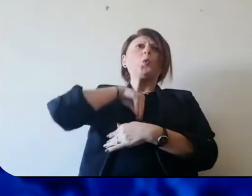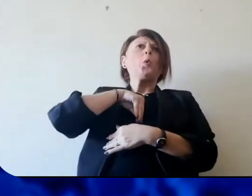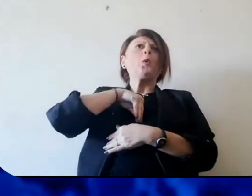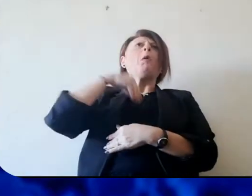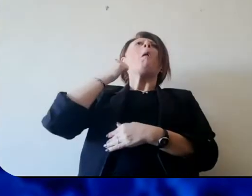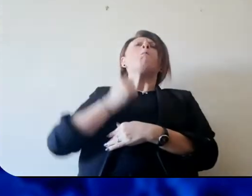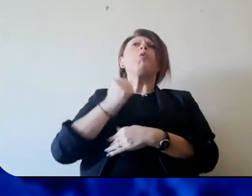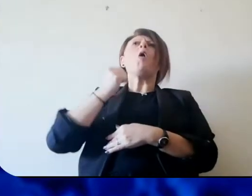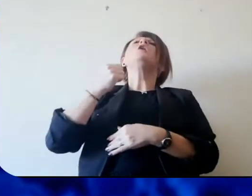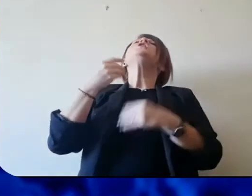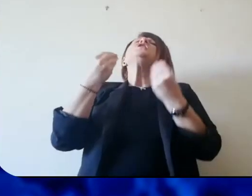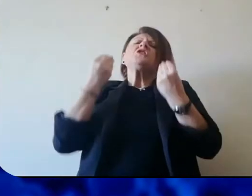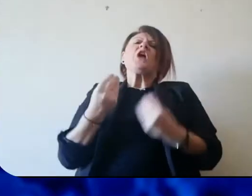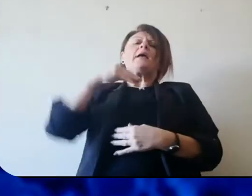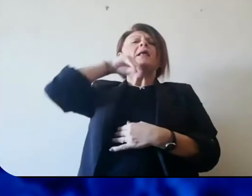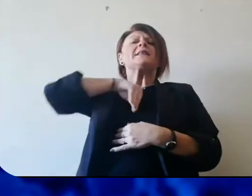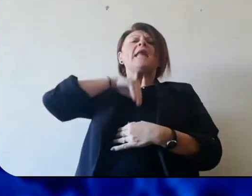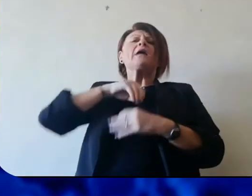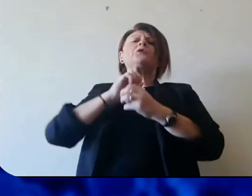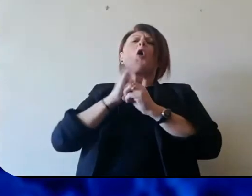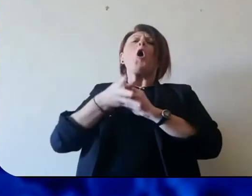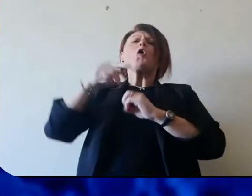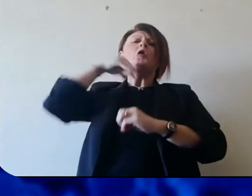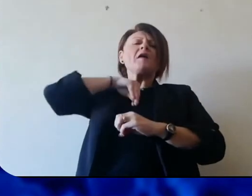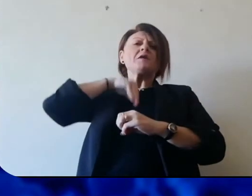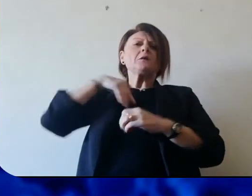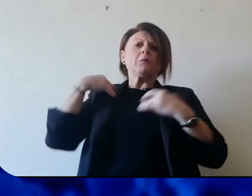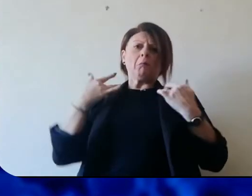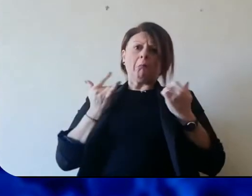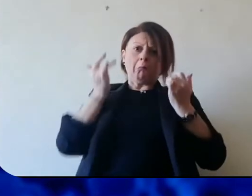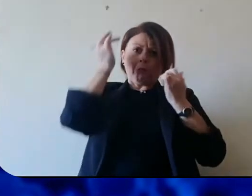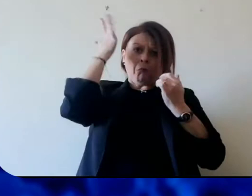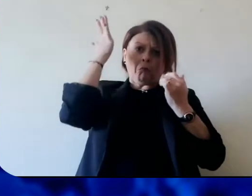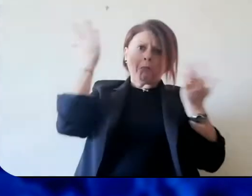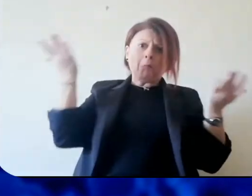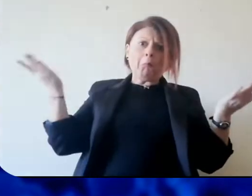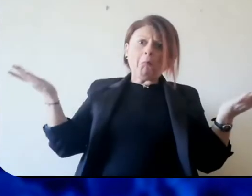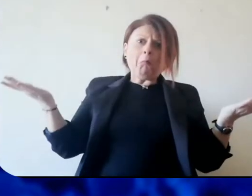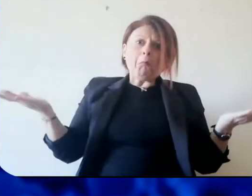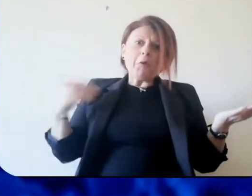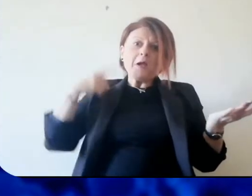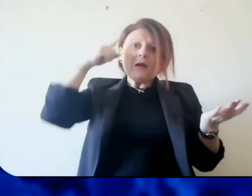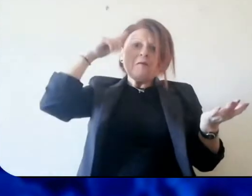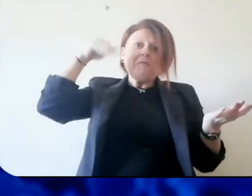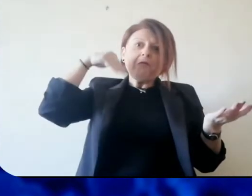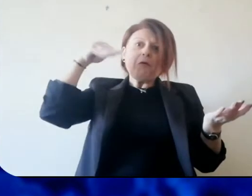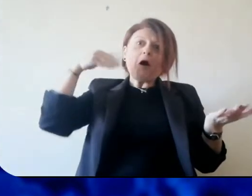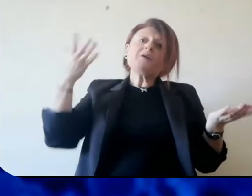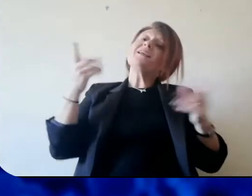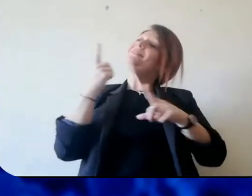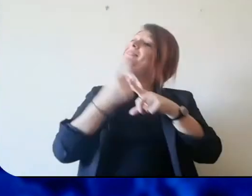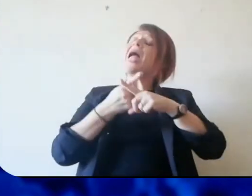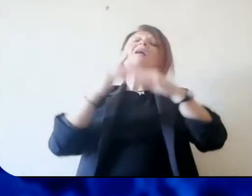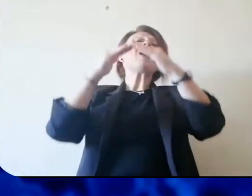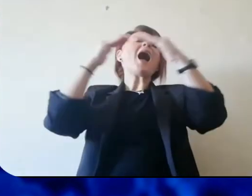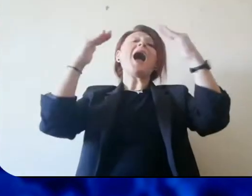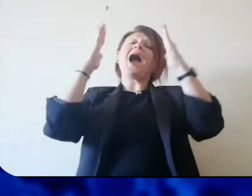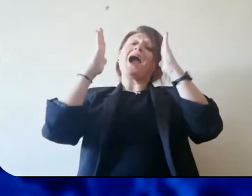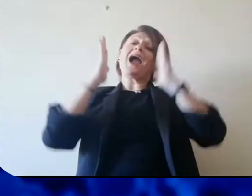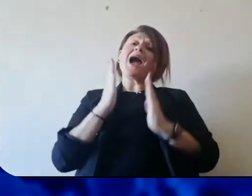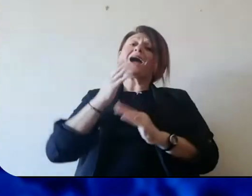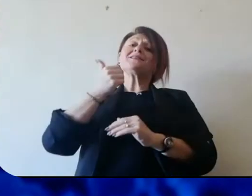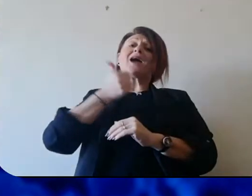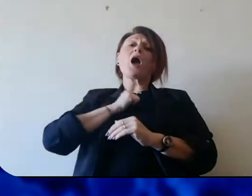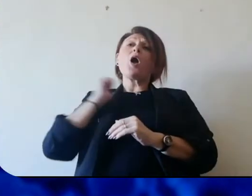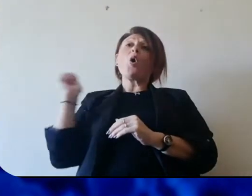consapevole del fatto di poter essere un portatore di contagio, un potenziale contaminatore. E quindi dobbiamo